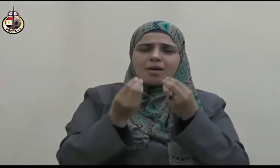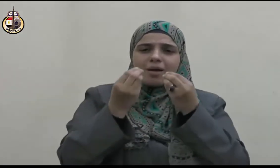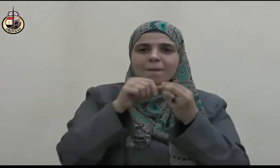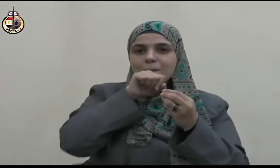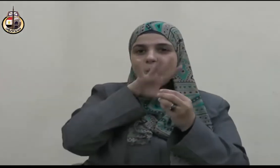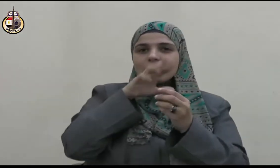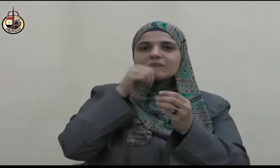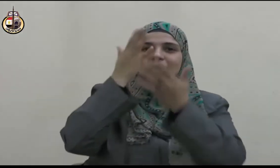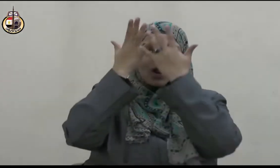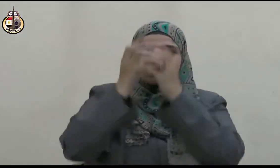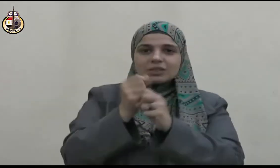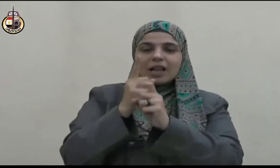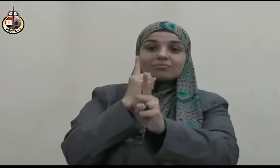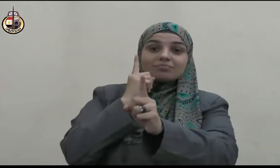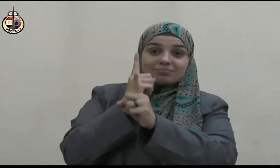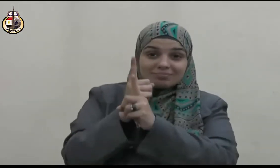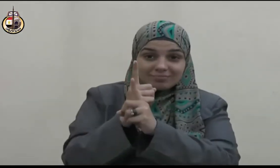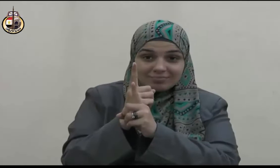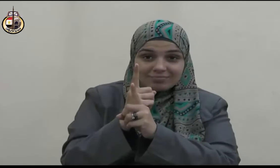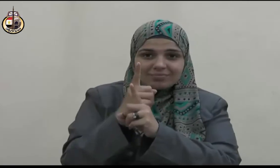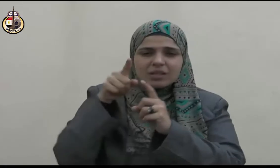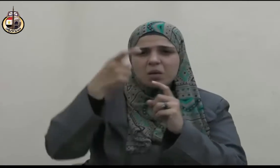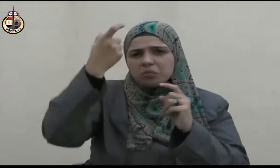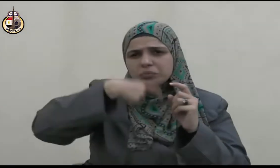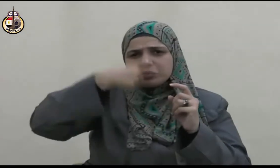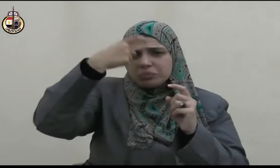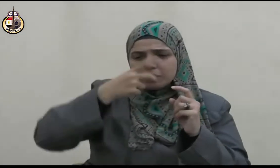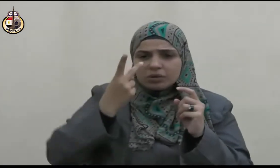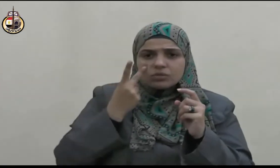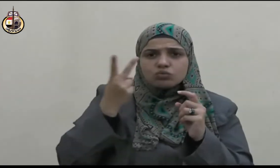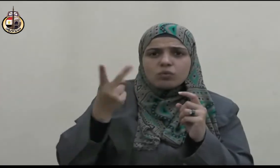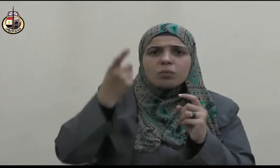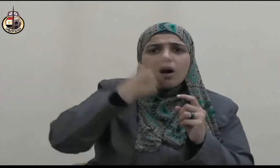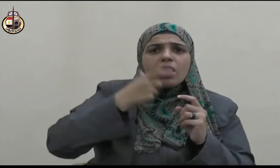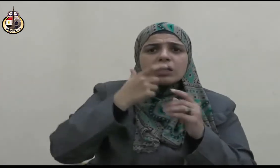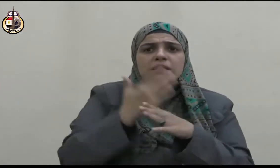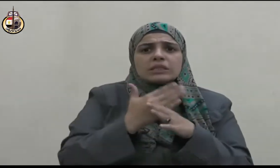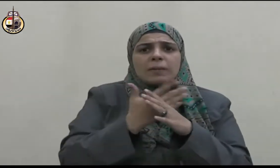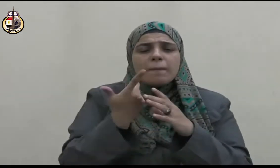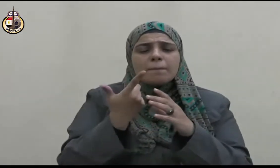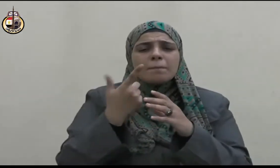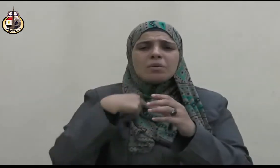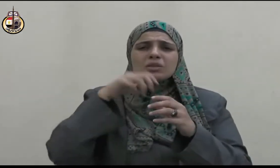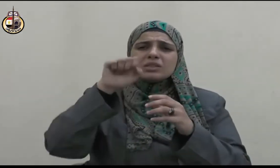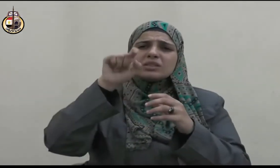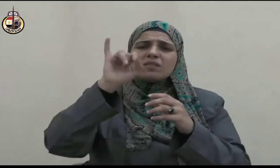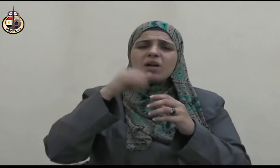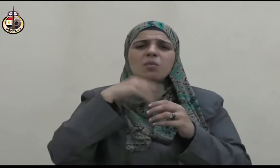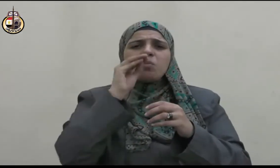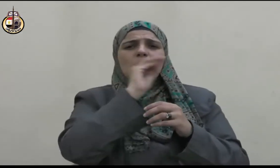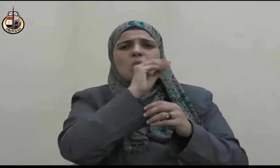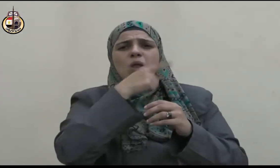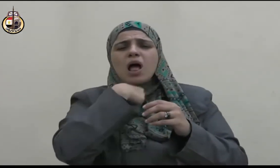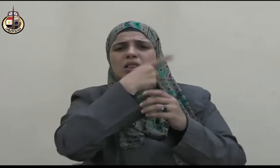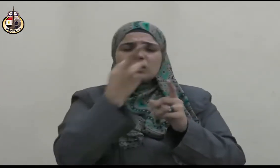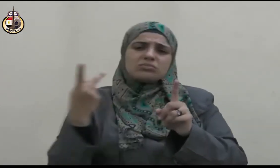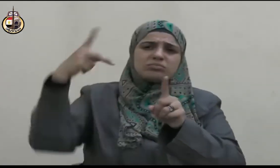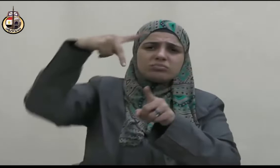فاطمة بنت رسول الله صلى الله عليه وسلم قالت وكانت إذا